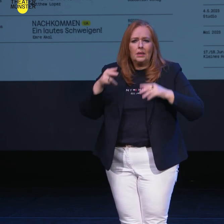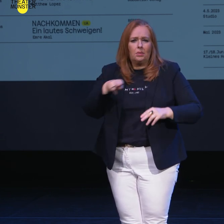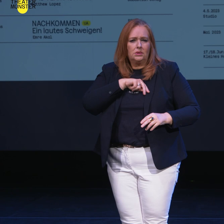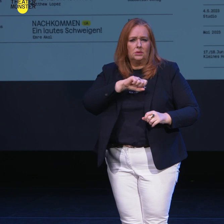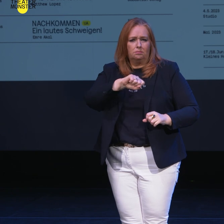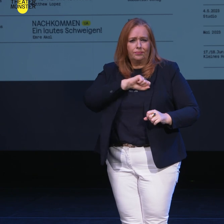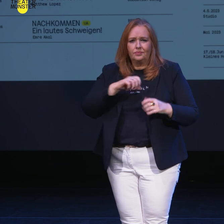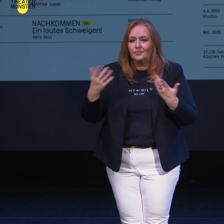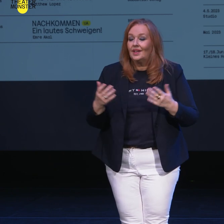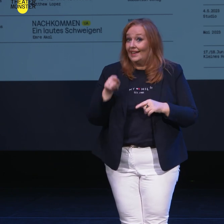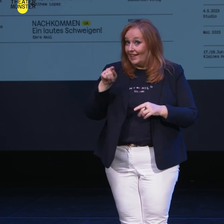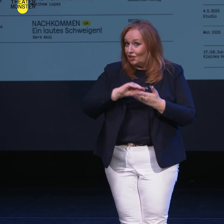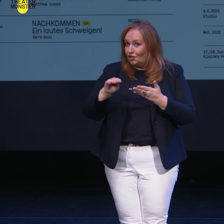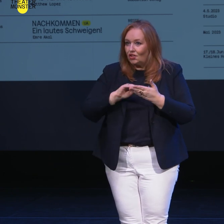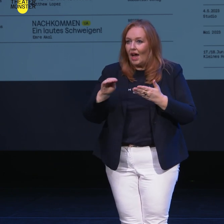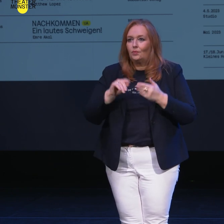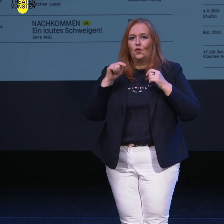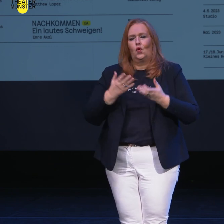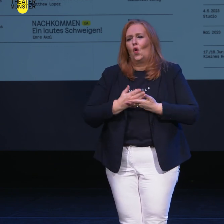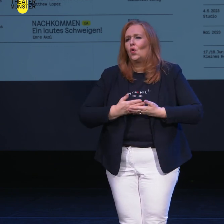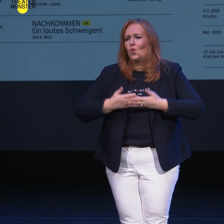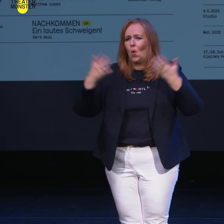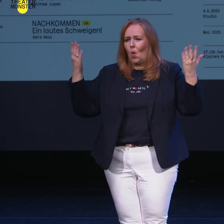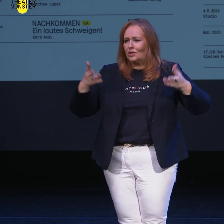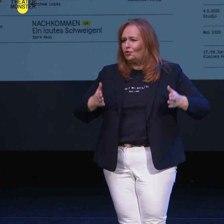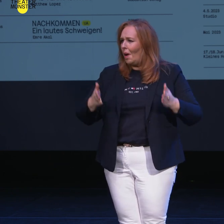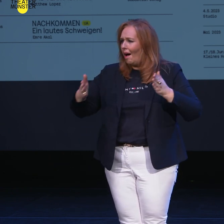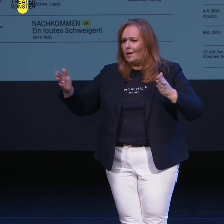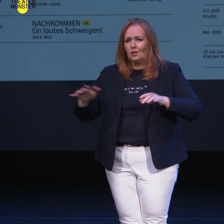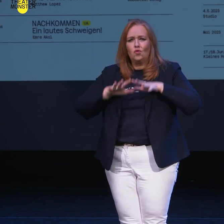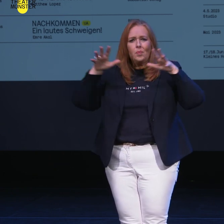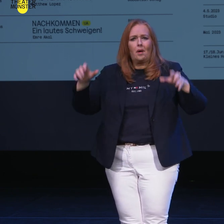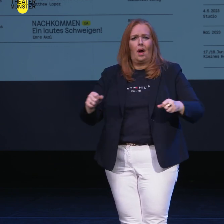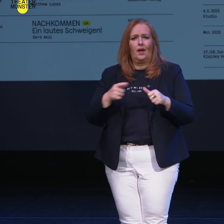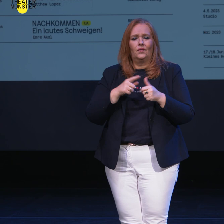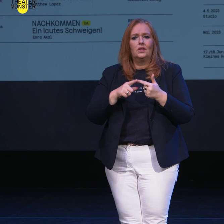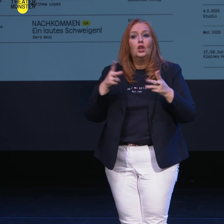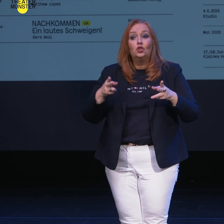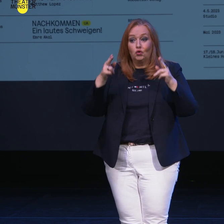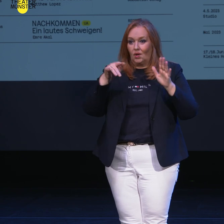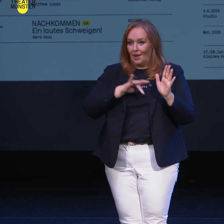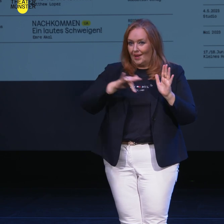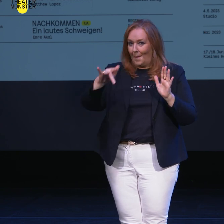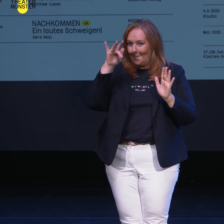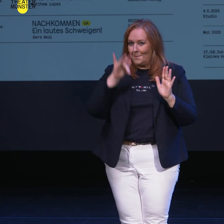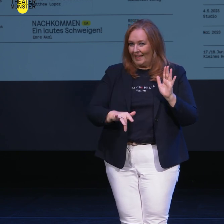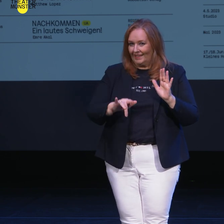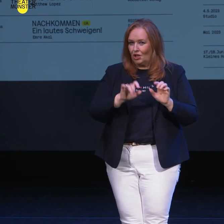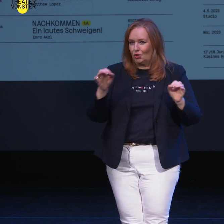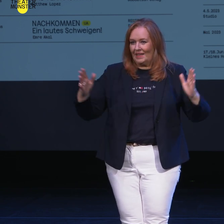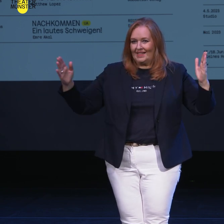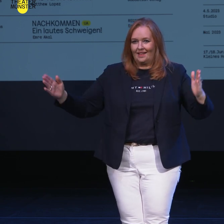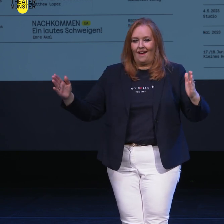diesem Stück für unser großes, spartenübergreifendes Projekt, ein Stück in der Mitte des Spiels in der Spielzeit.